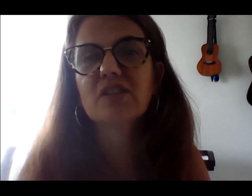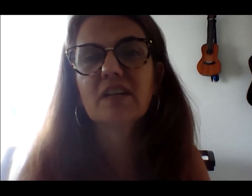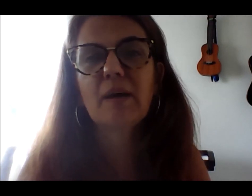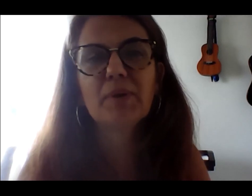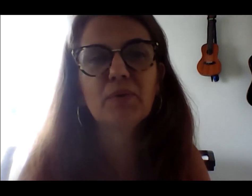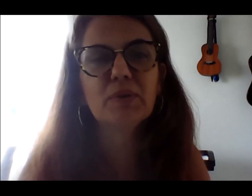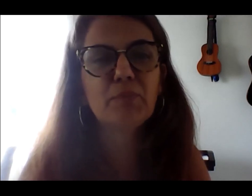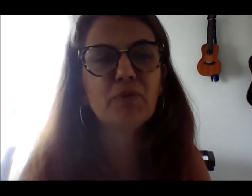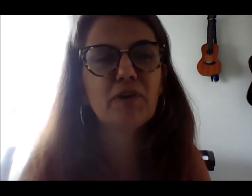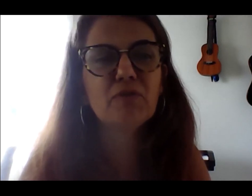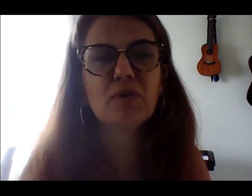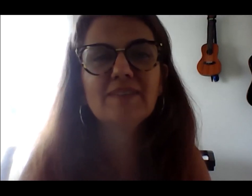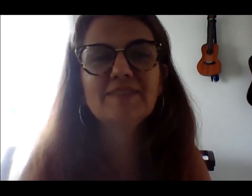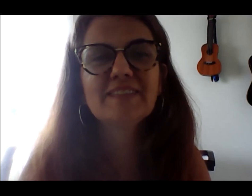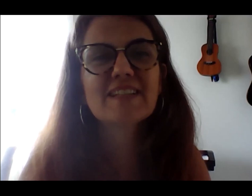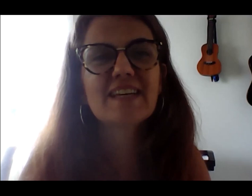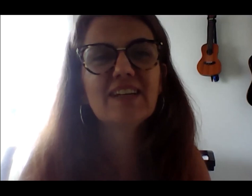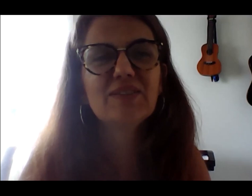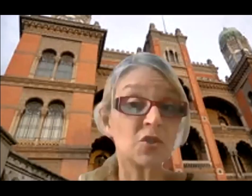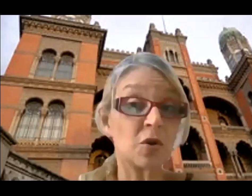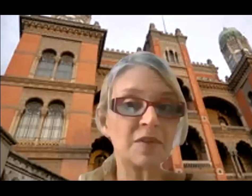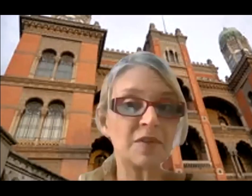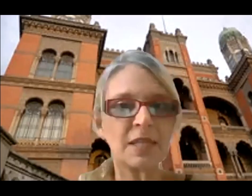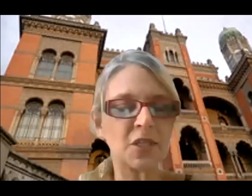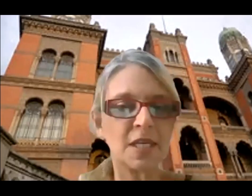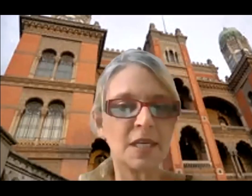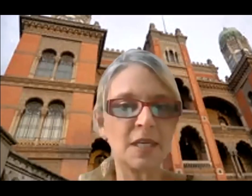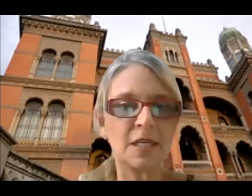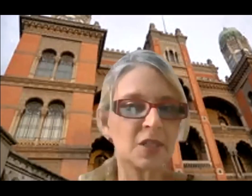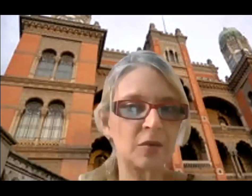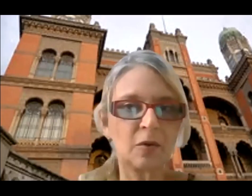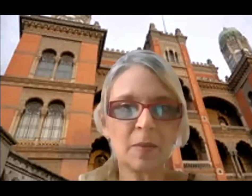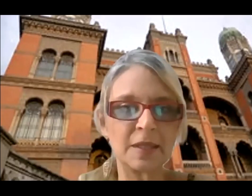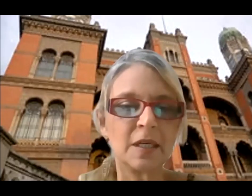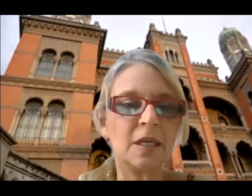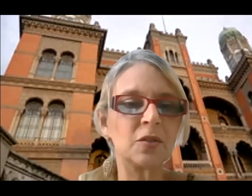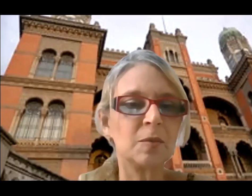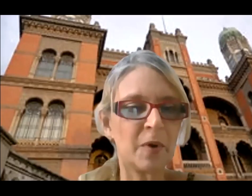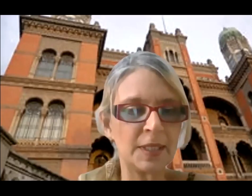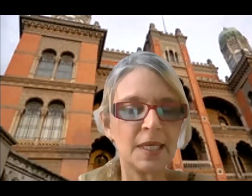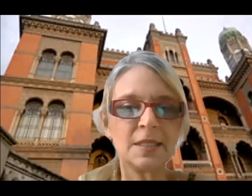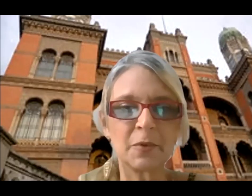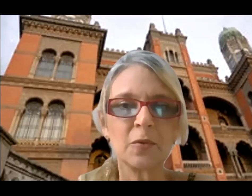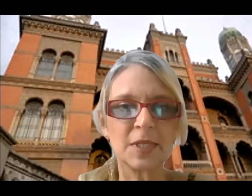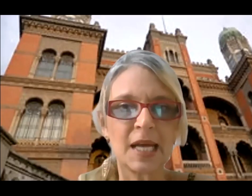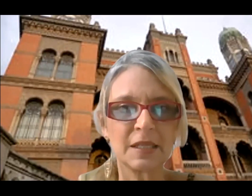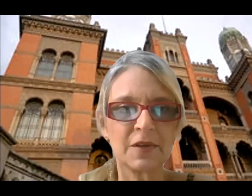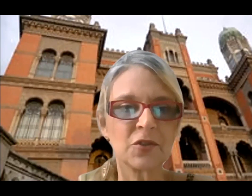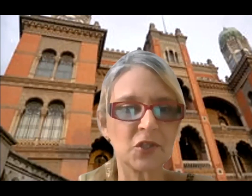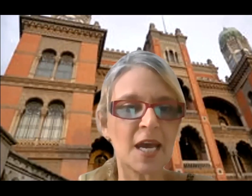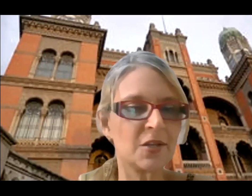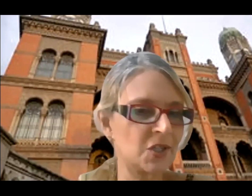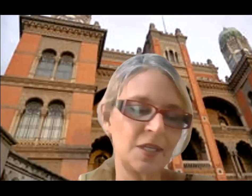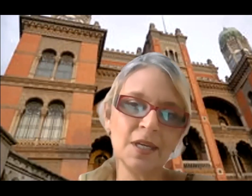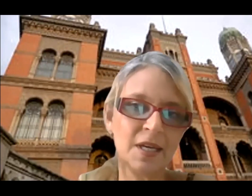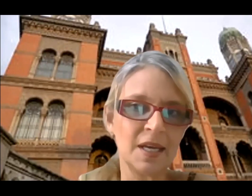chat a pergunta, por favor. Assim como os convidados que estão comentando, podem se pronunciar através